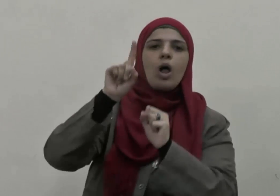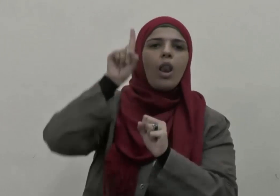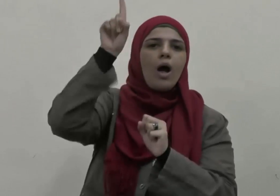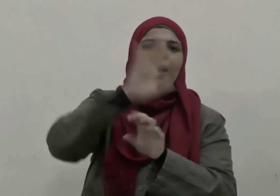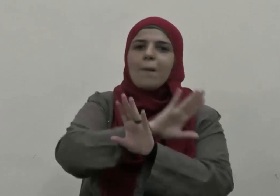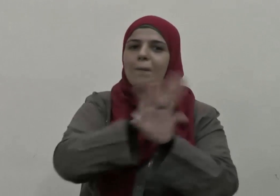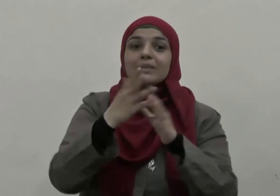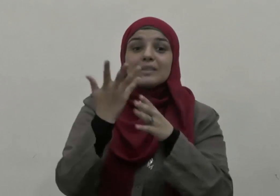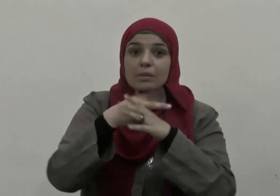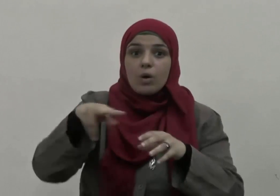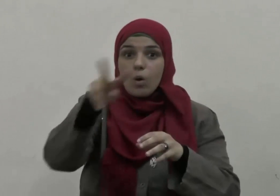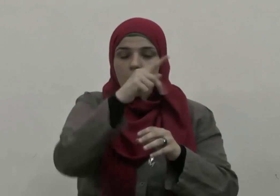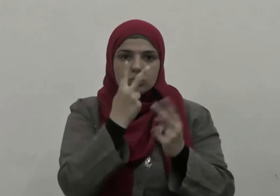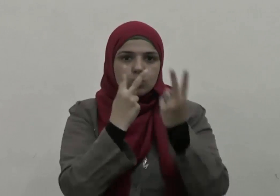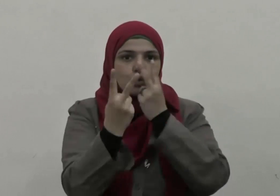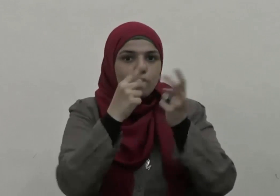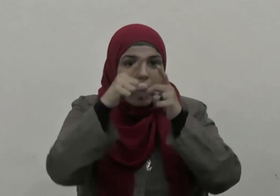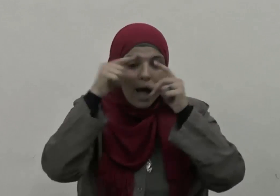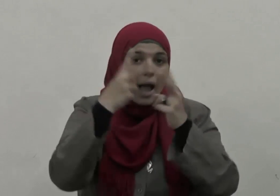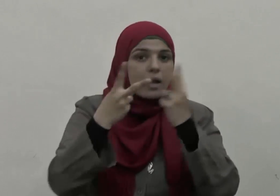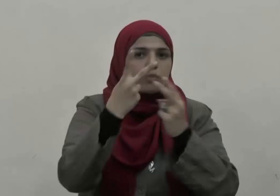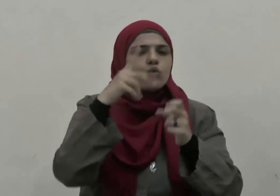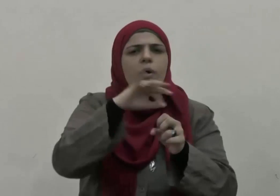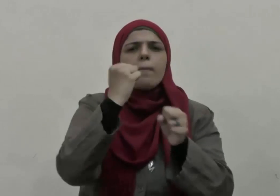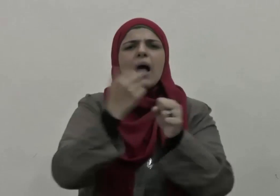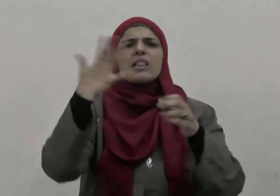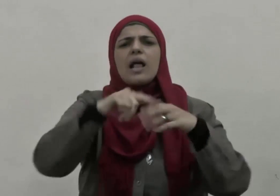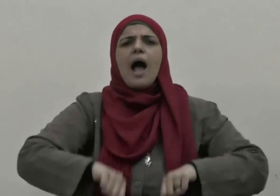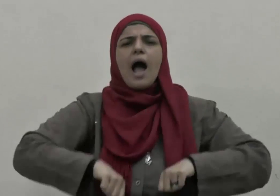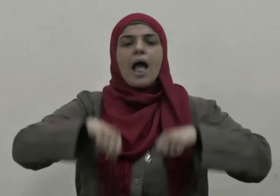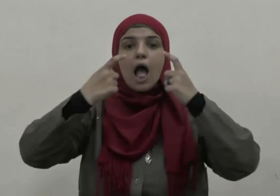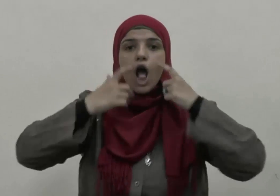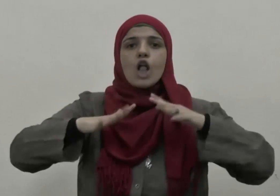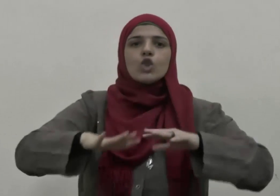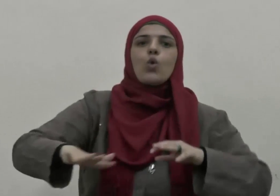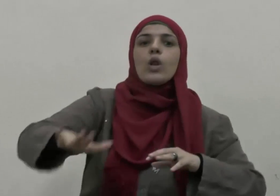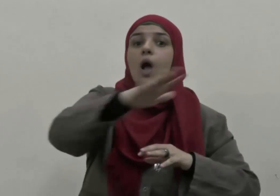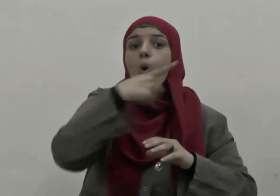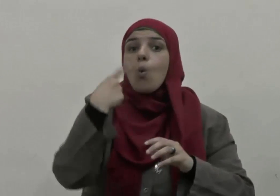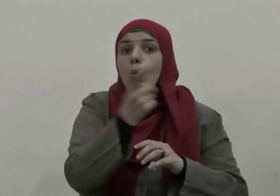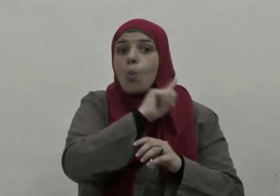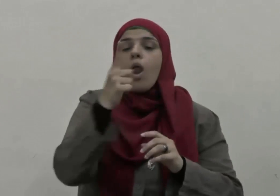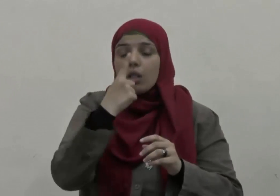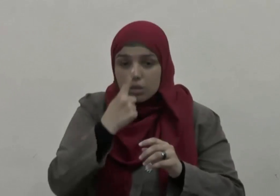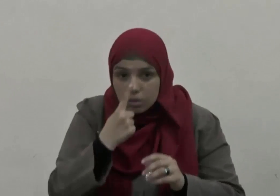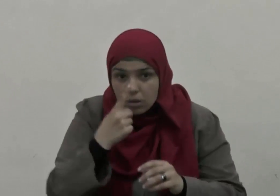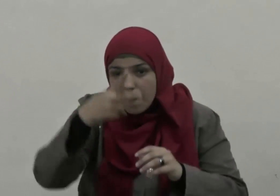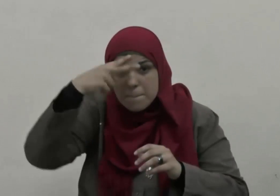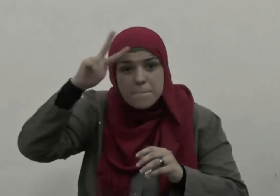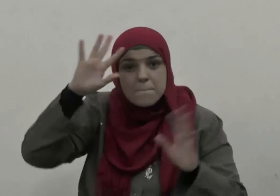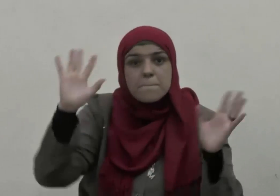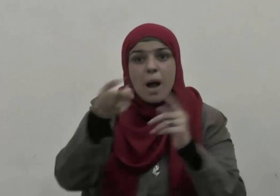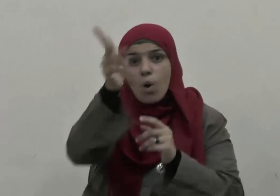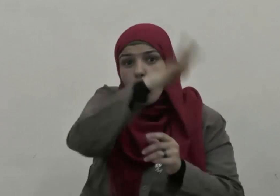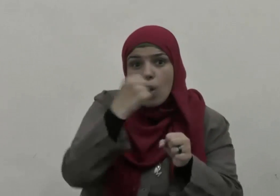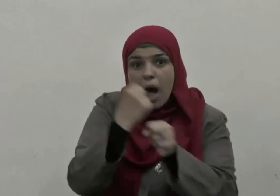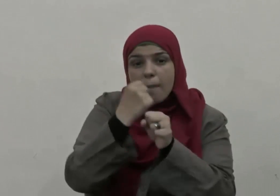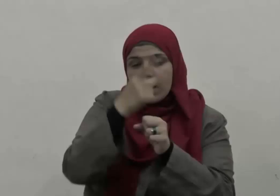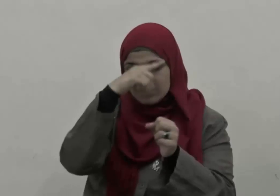ولا تعد عيناك عنهم تريد زينة الحياة الدنيا ولا تطع من أغفلنا قلبه عن